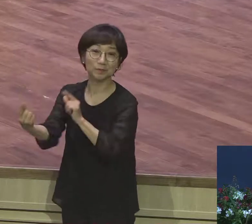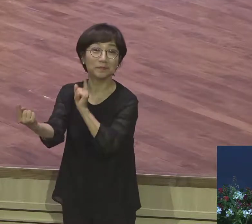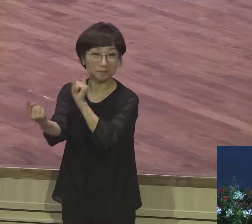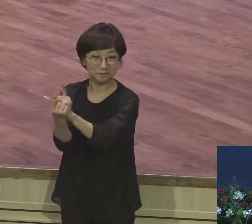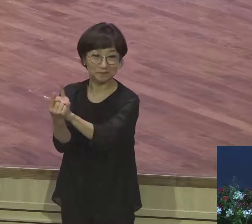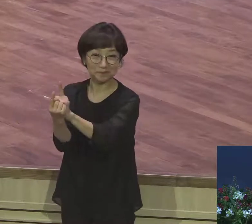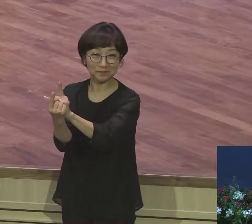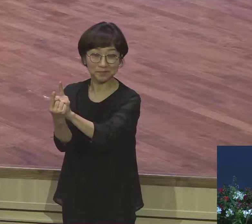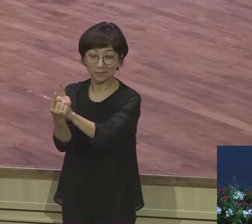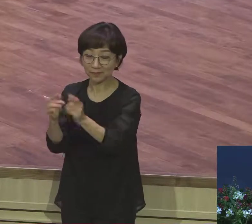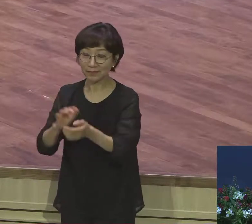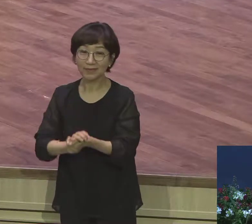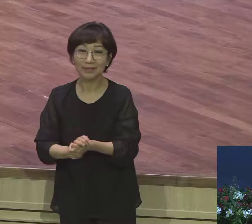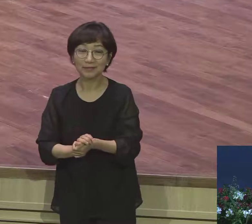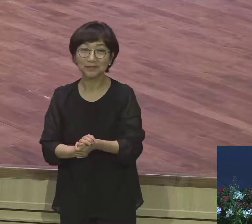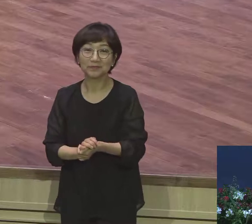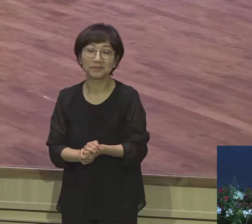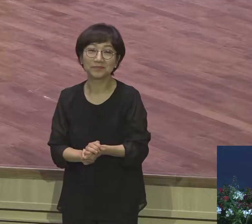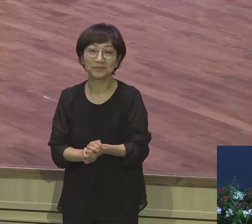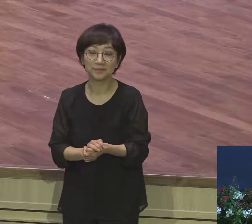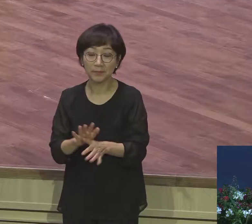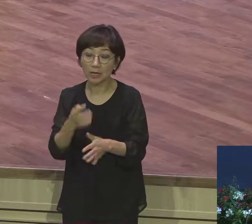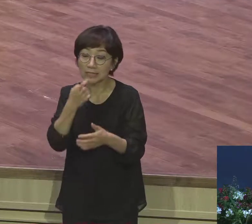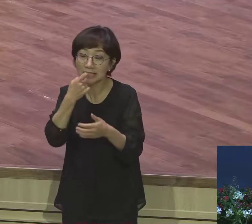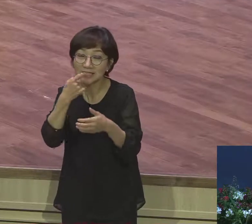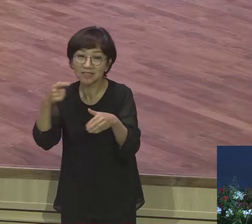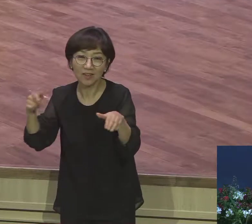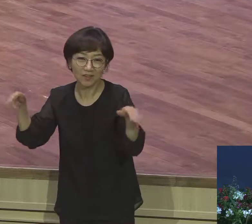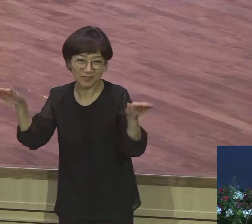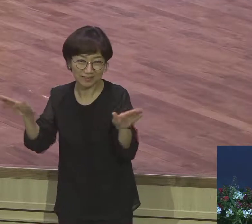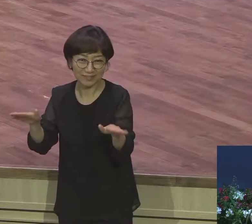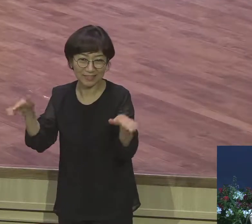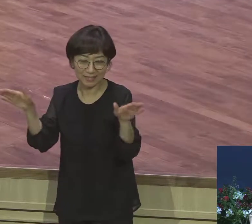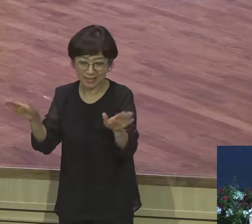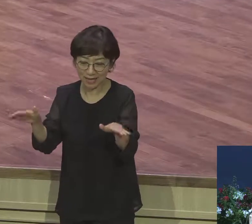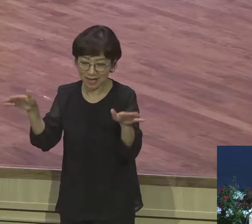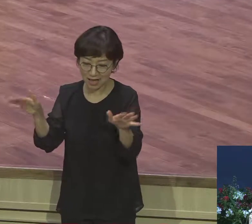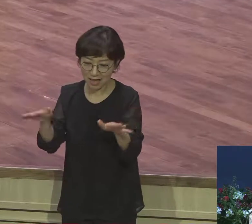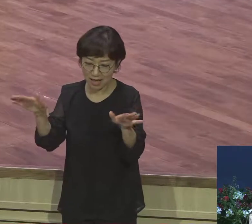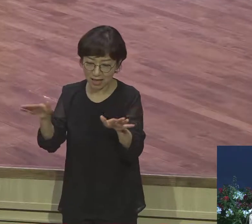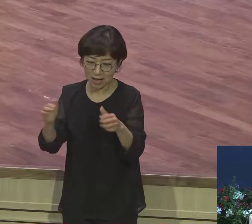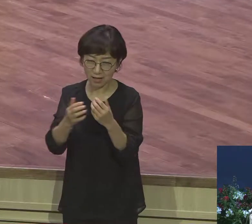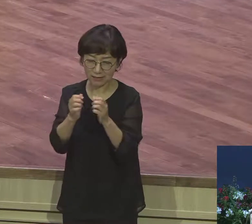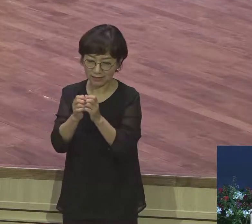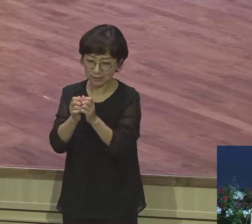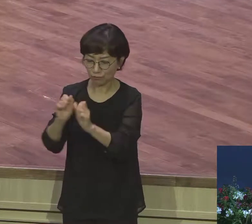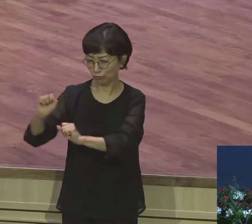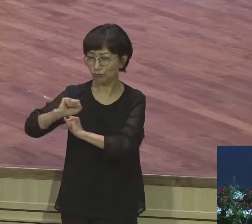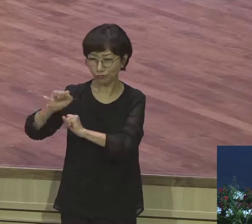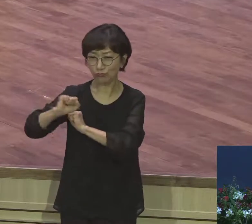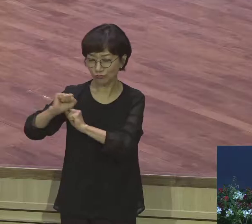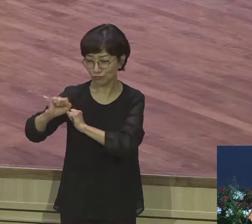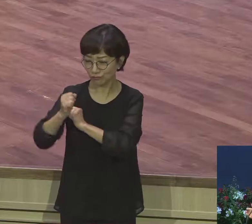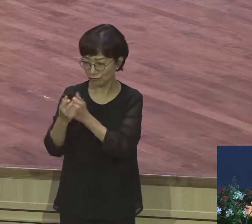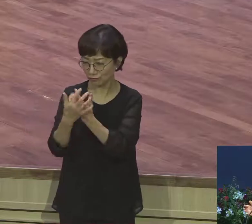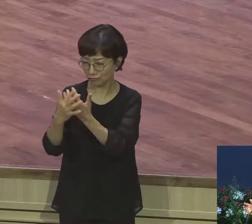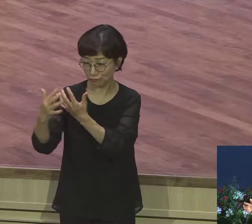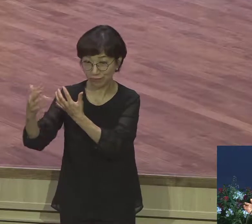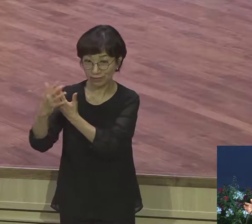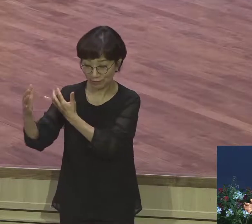천사들로 구성된 하나님의 군대요 자 하나님께서 야곱이 가는 길을